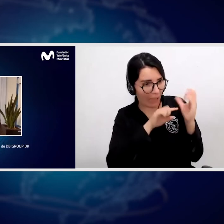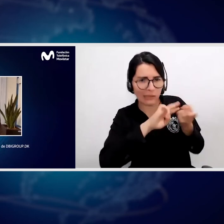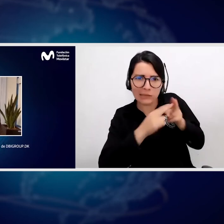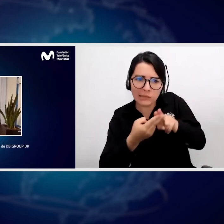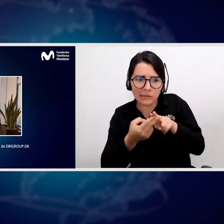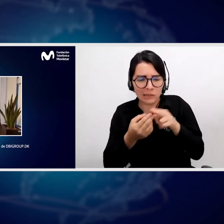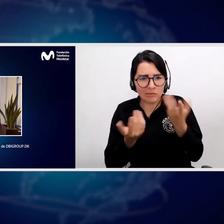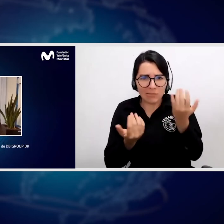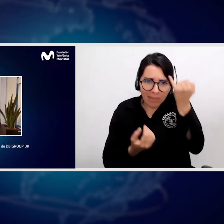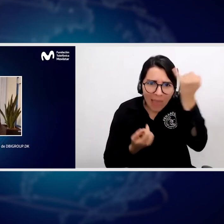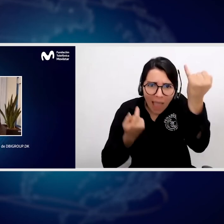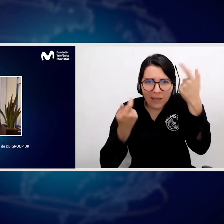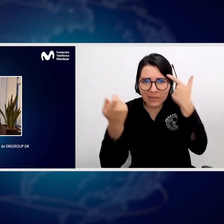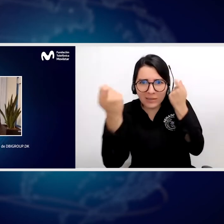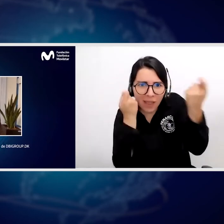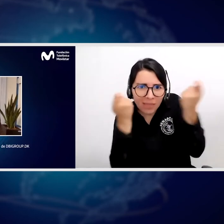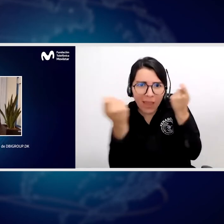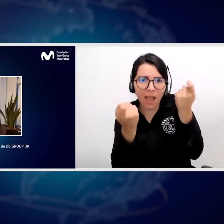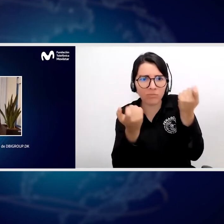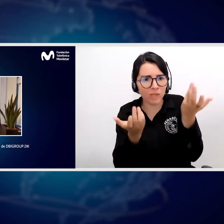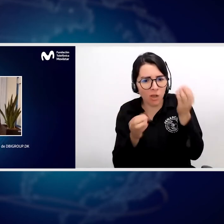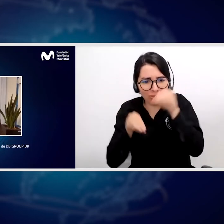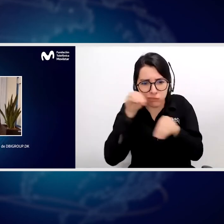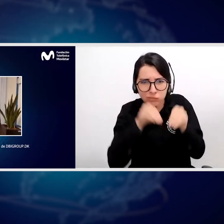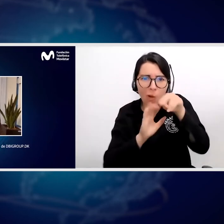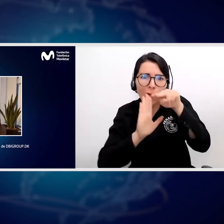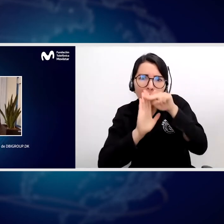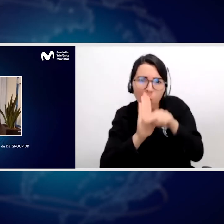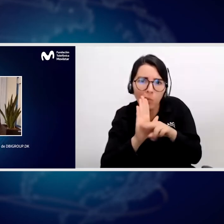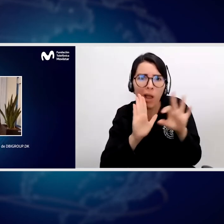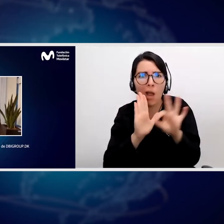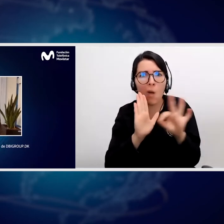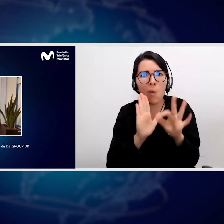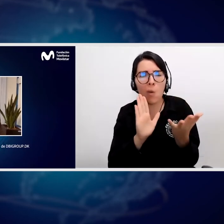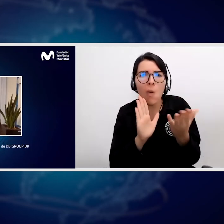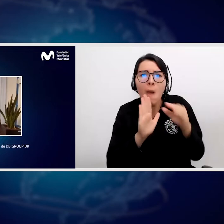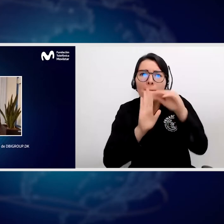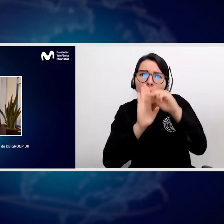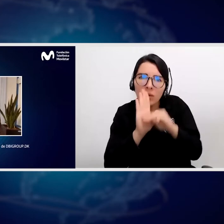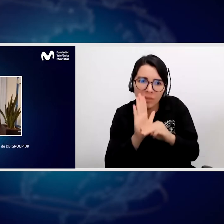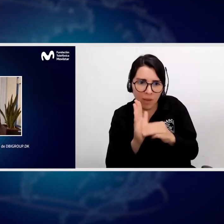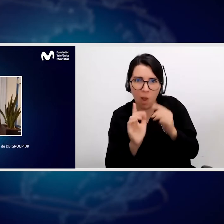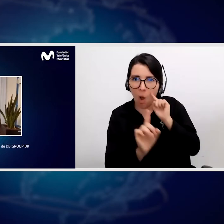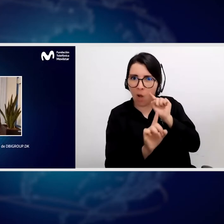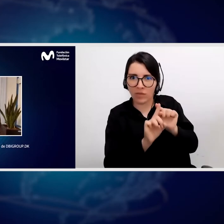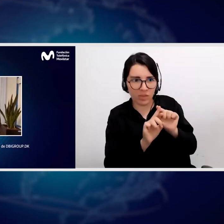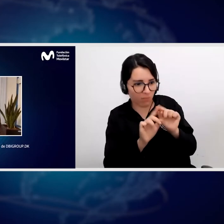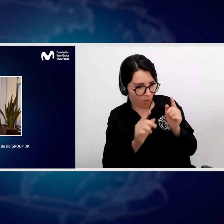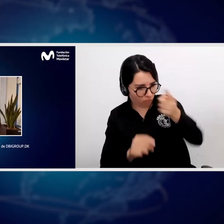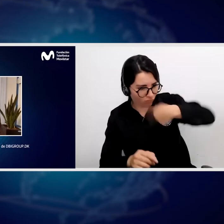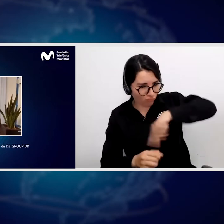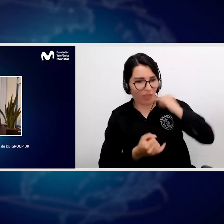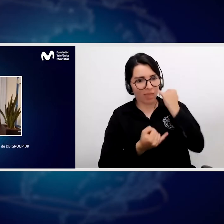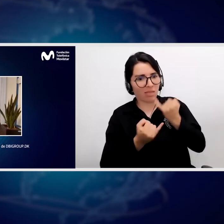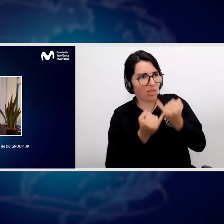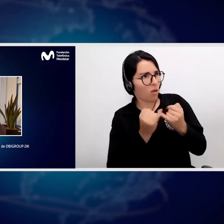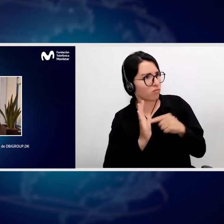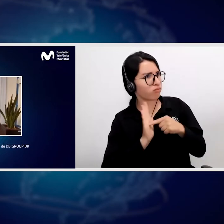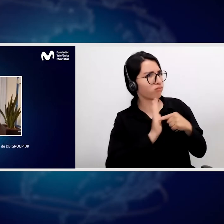adaptar para construir, promover o diseñar y para contribuir a la transformación digital y consolidar esa